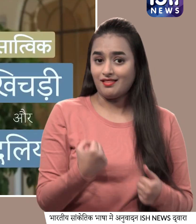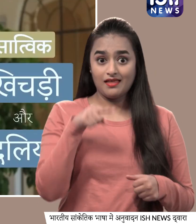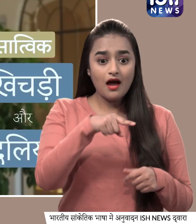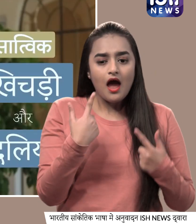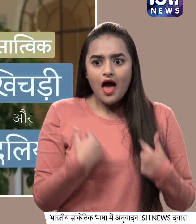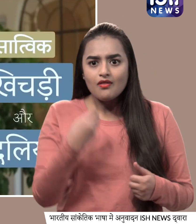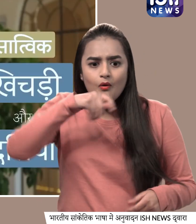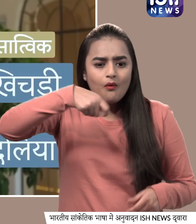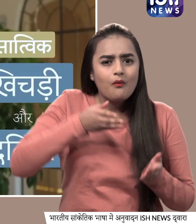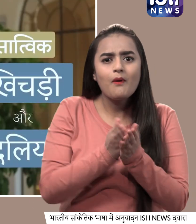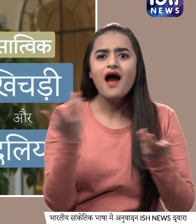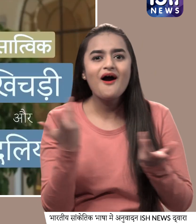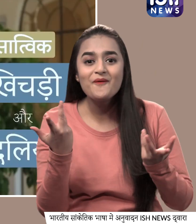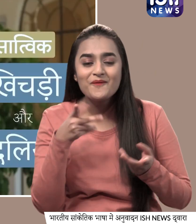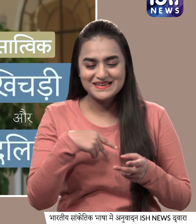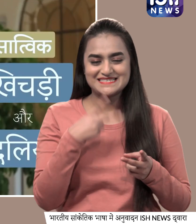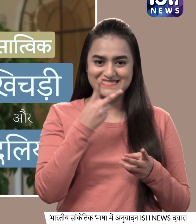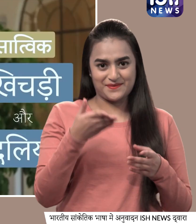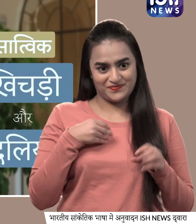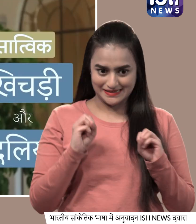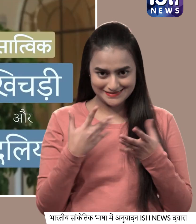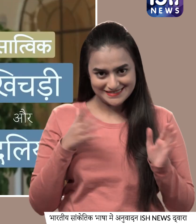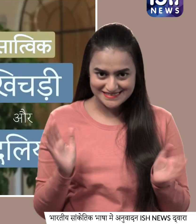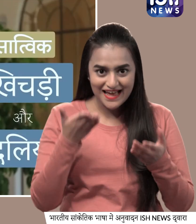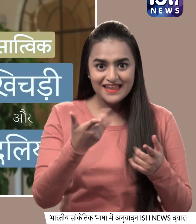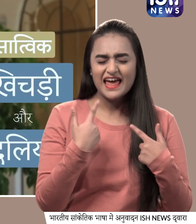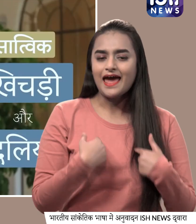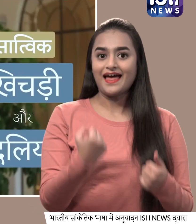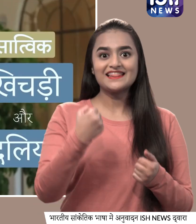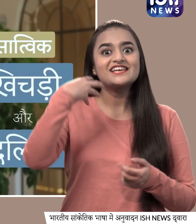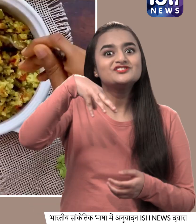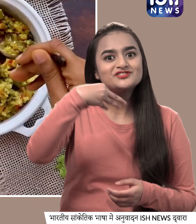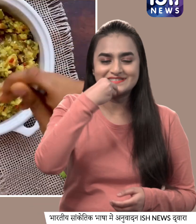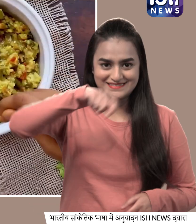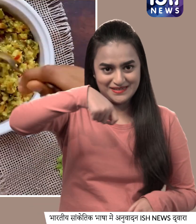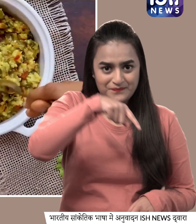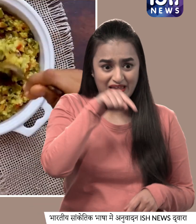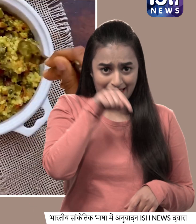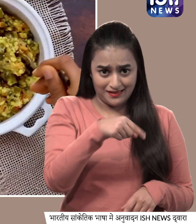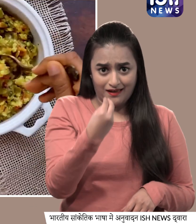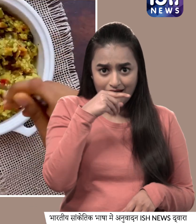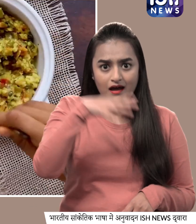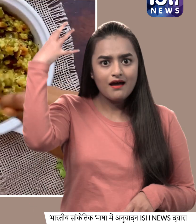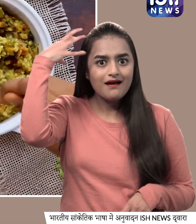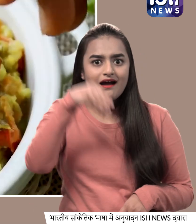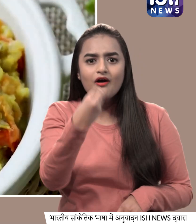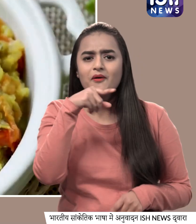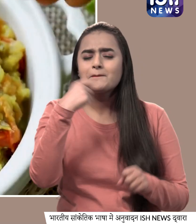सात्विक तरीके से कैसे बना सकते हैं। आए शुरुआत करते हैं सात्विक खिच्री से। ये डिश बेस्ट है आपकी लंच मील के